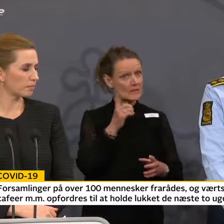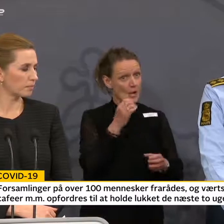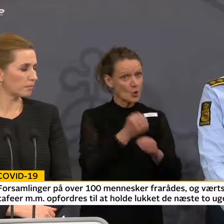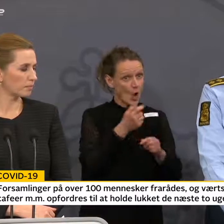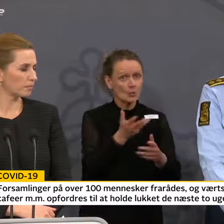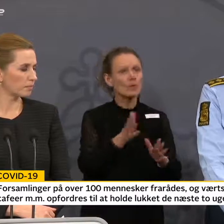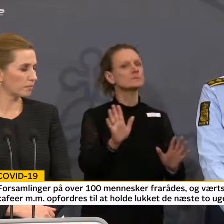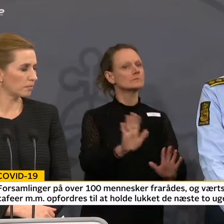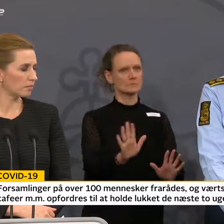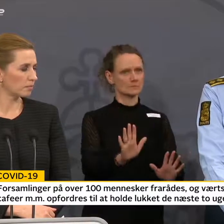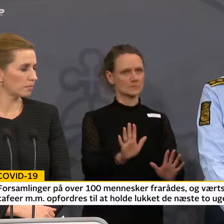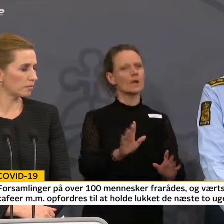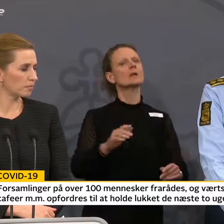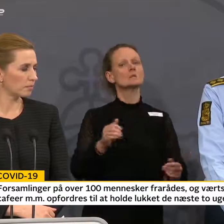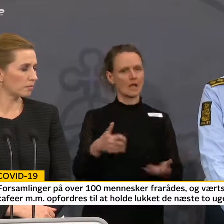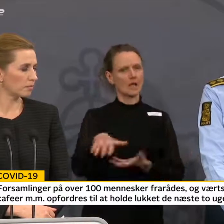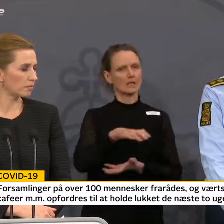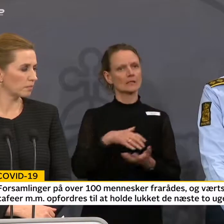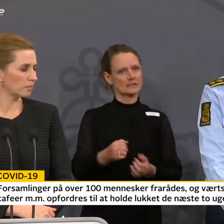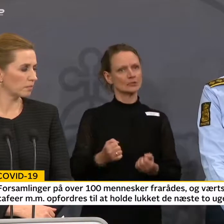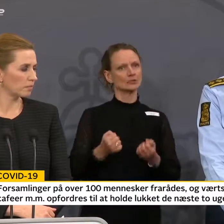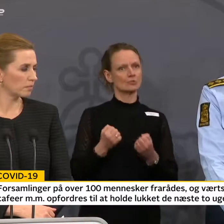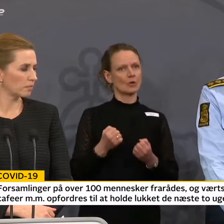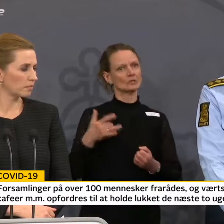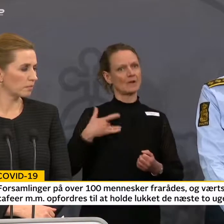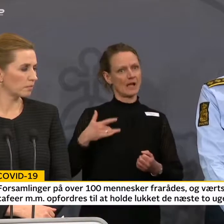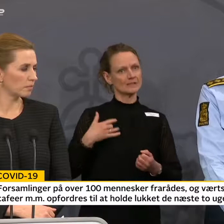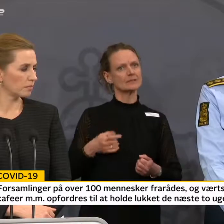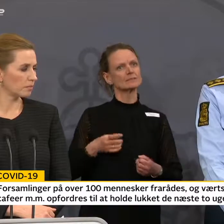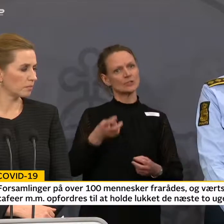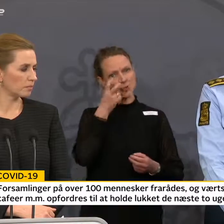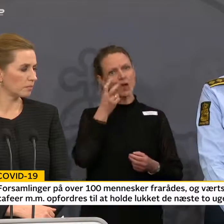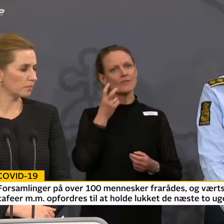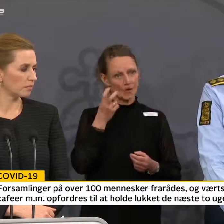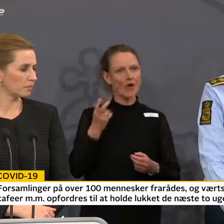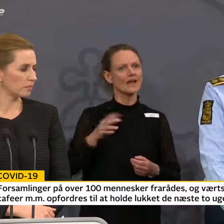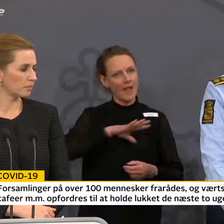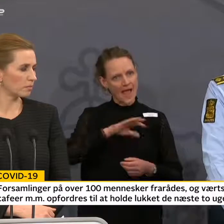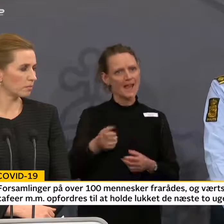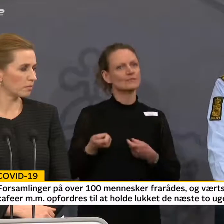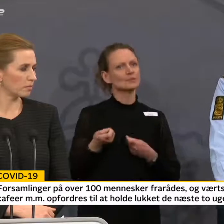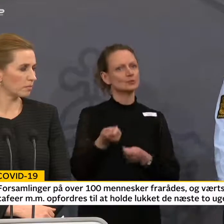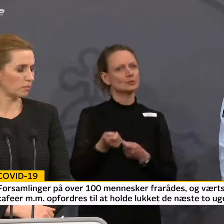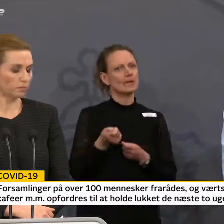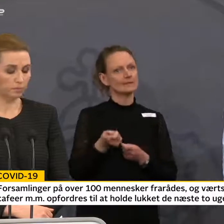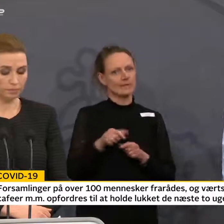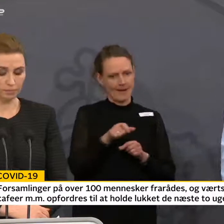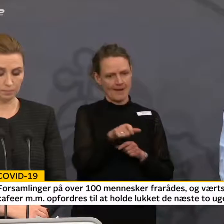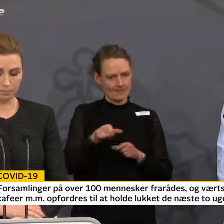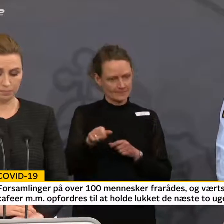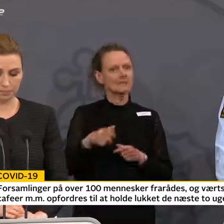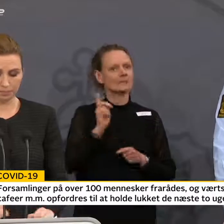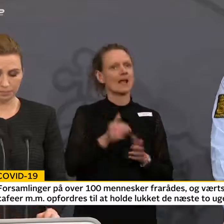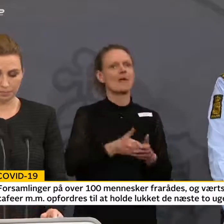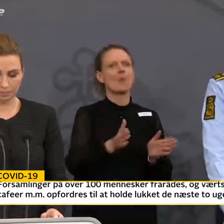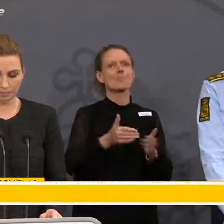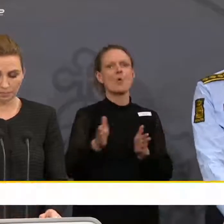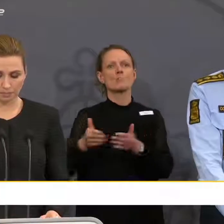krisestyringsberedskab, skal holde samfundets forsyningslinjer åbne, og det vil vi selvfølgelig arbejde rigtig hårdt på.